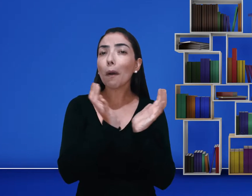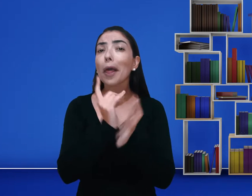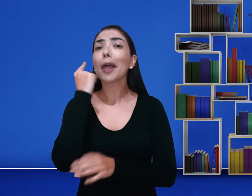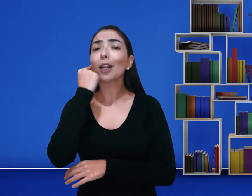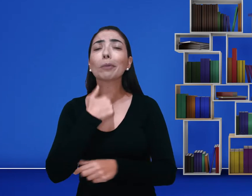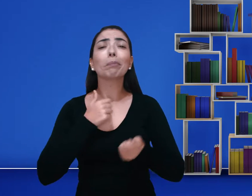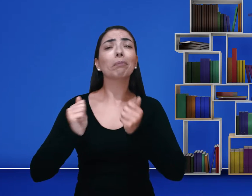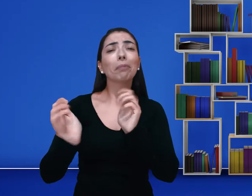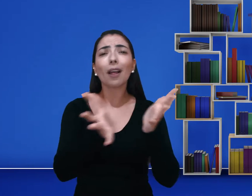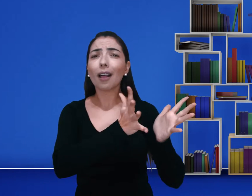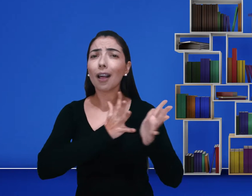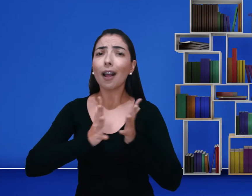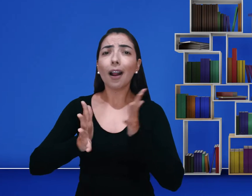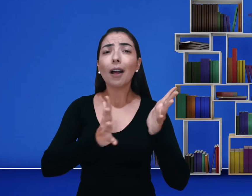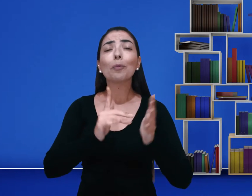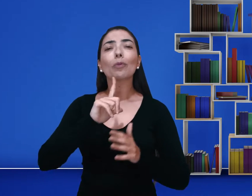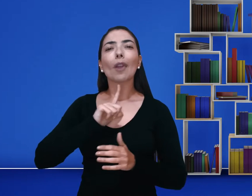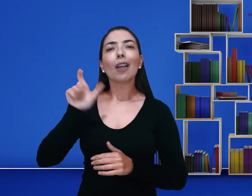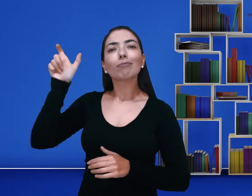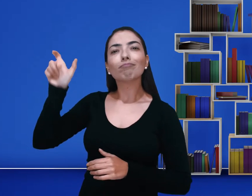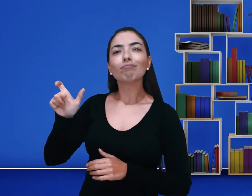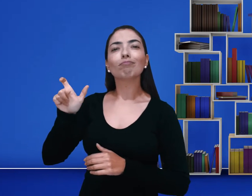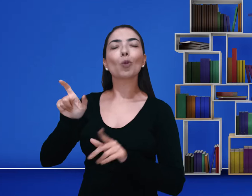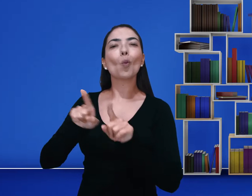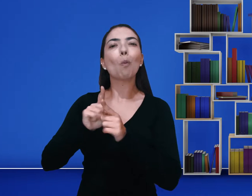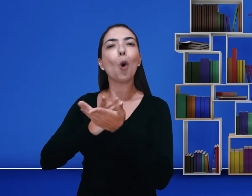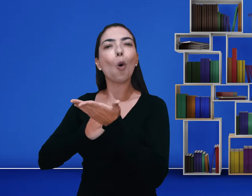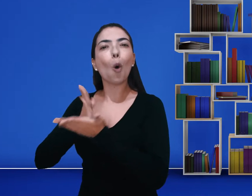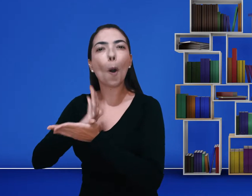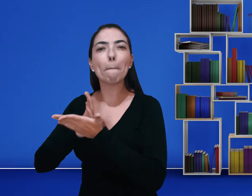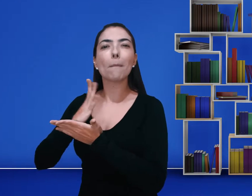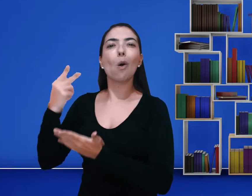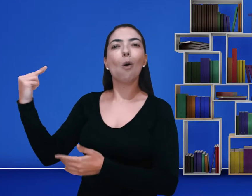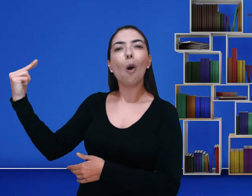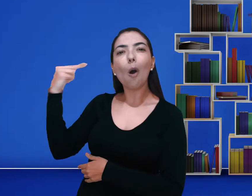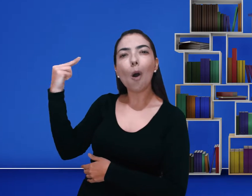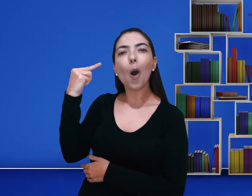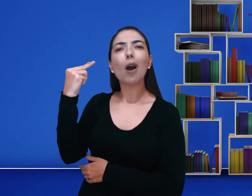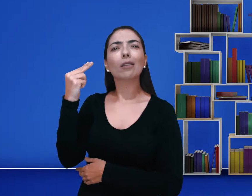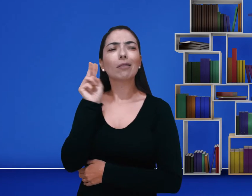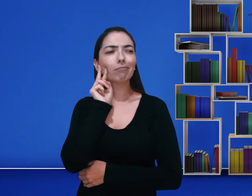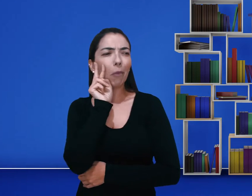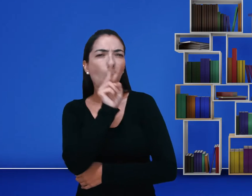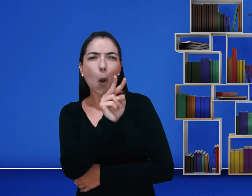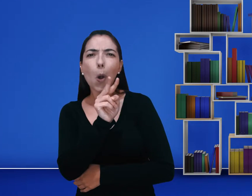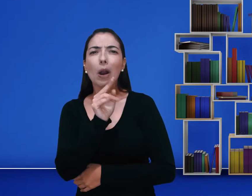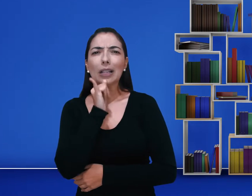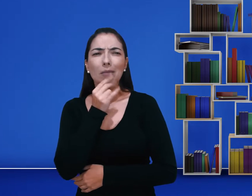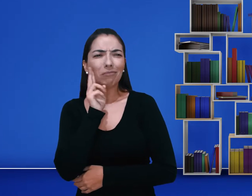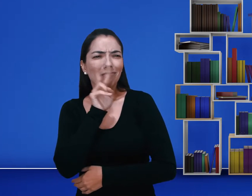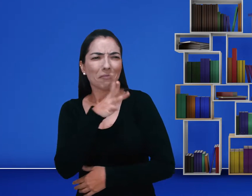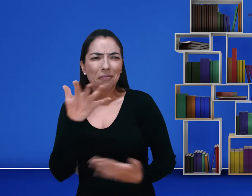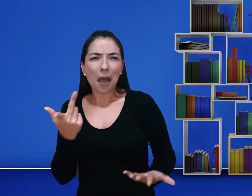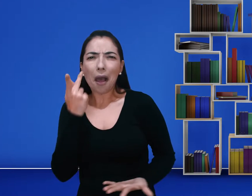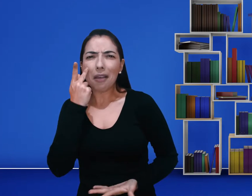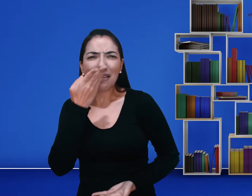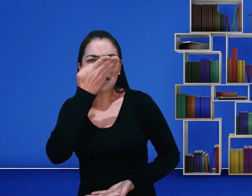conversando com meus colegas surdos. E eu percebia aqueles olhares diferentes. Nossa, aquela é